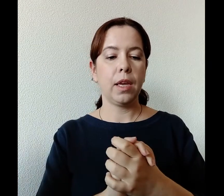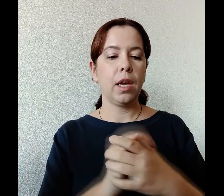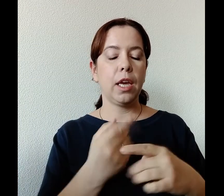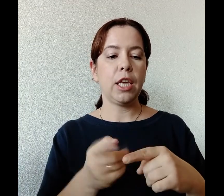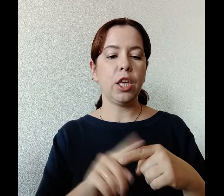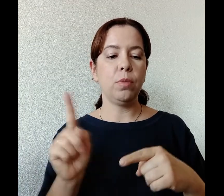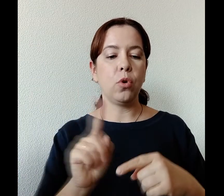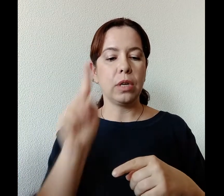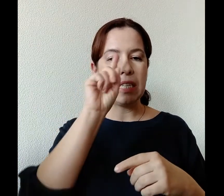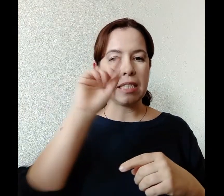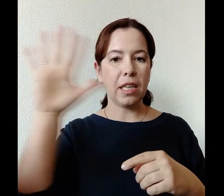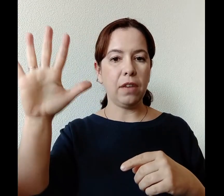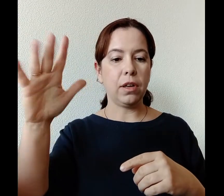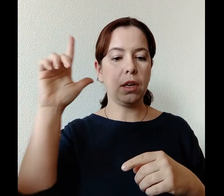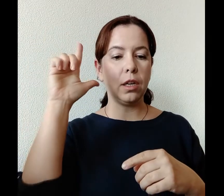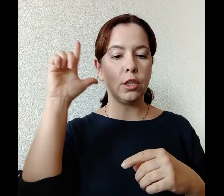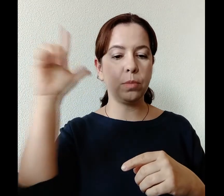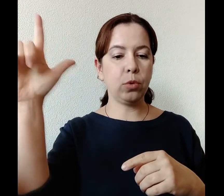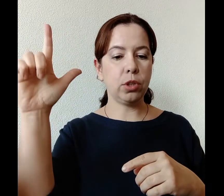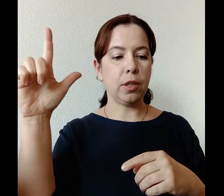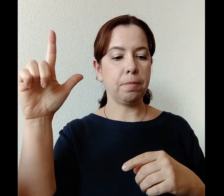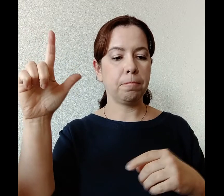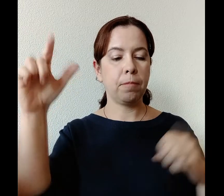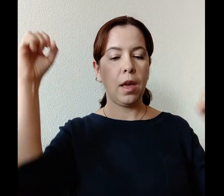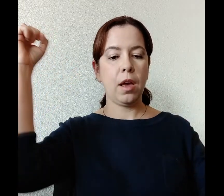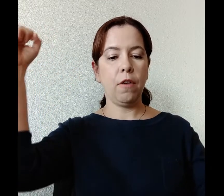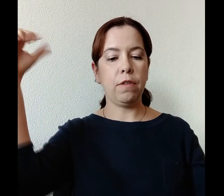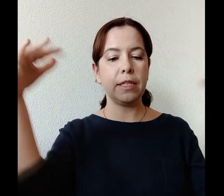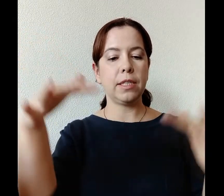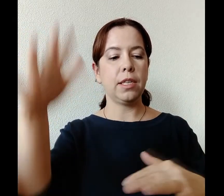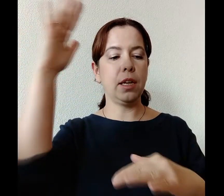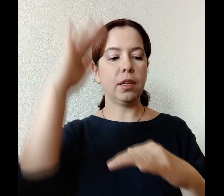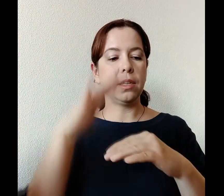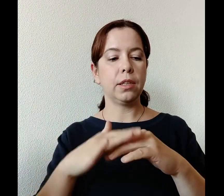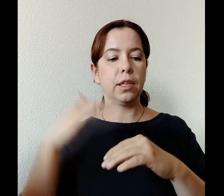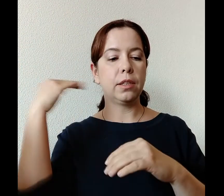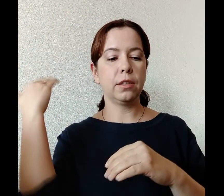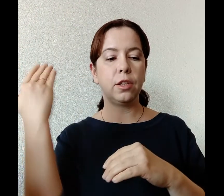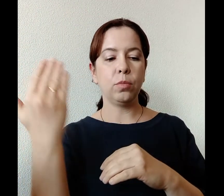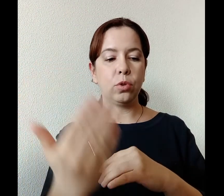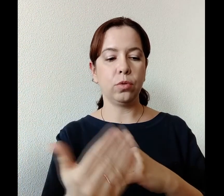Ибо слава Господня воссияла над тобою.